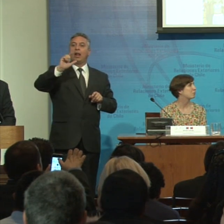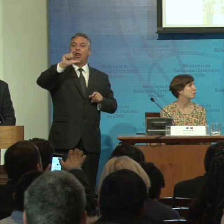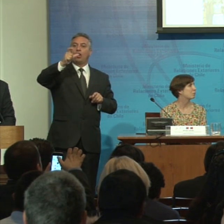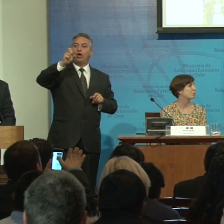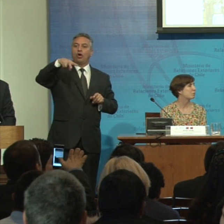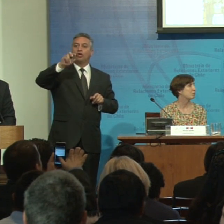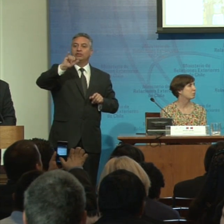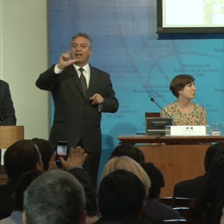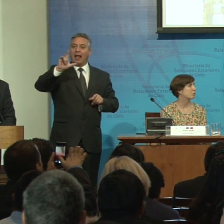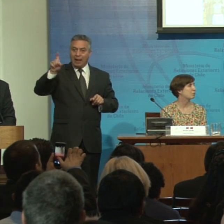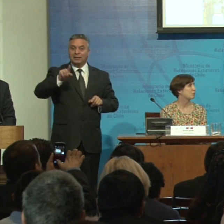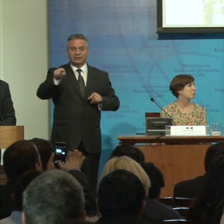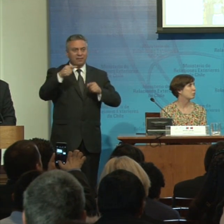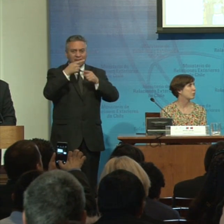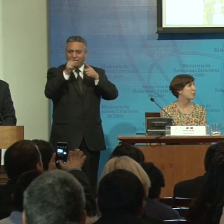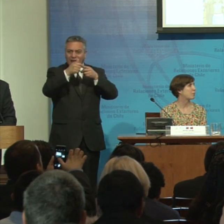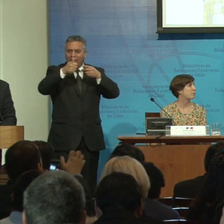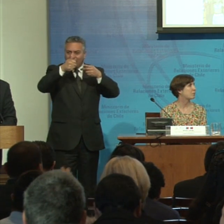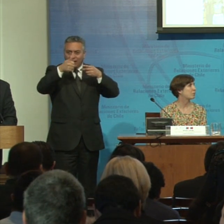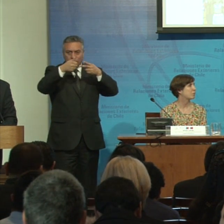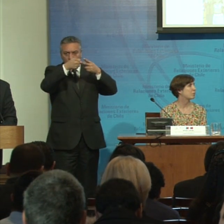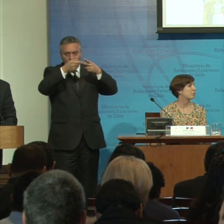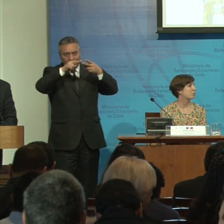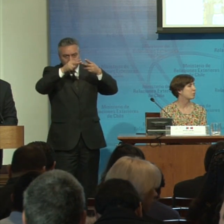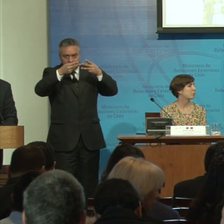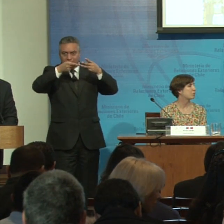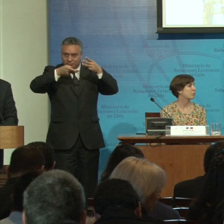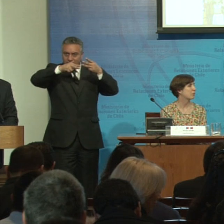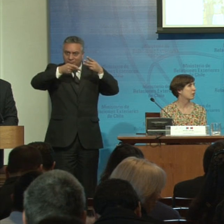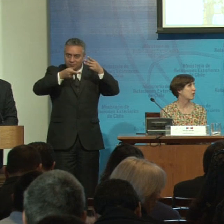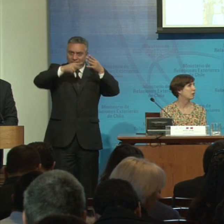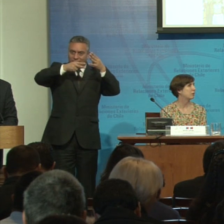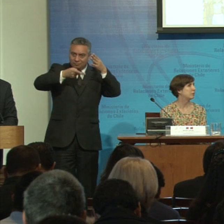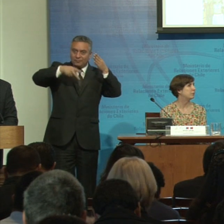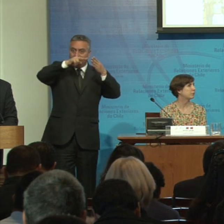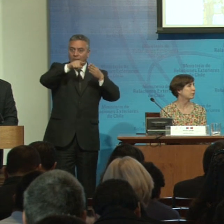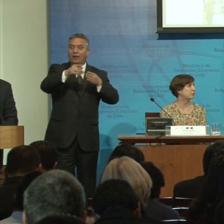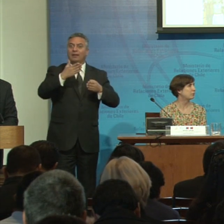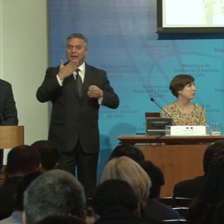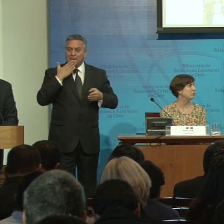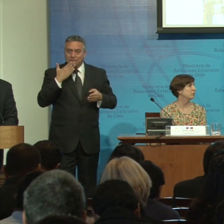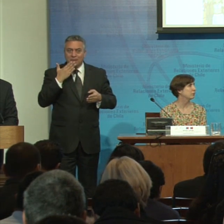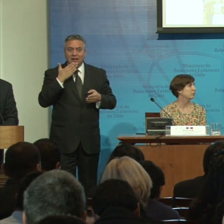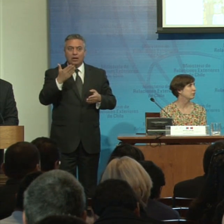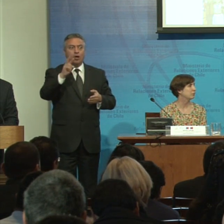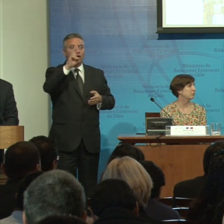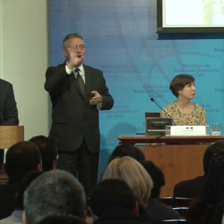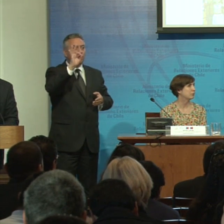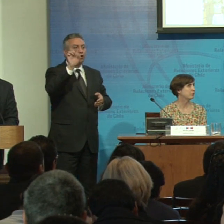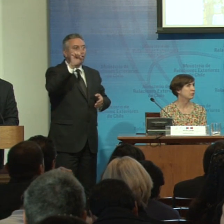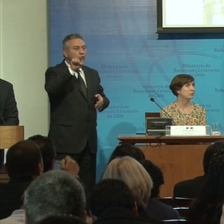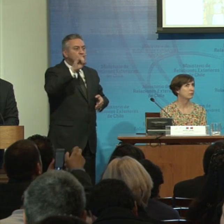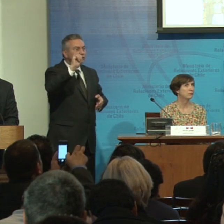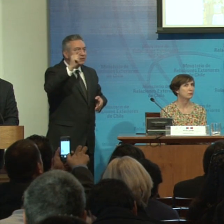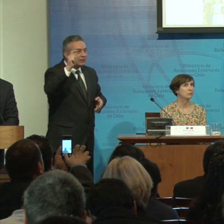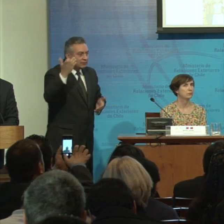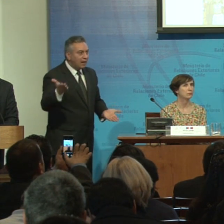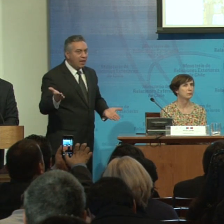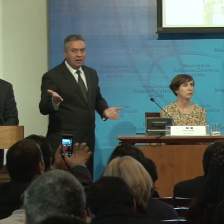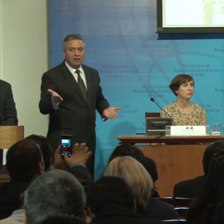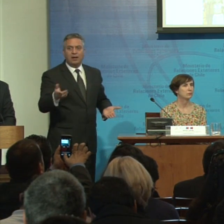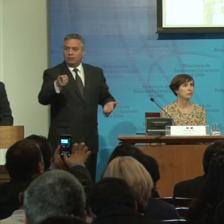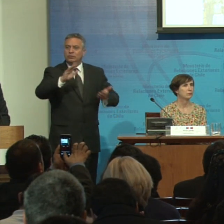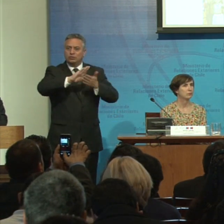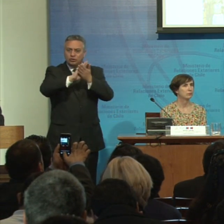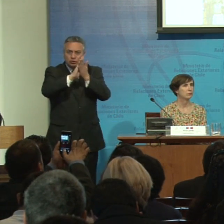directores de Dimulti el señor Renato Valdivia también como funcionario de allí Rosita bueno todo